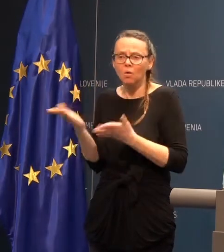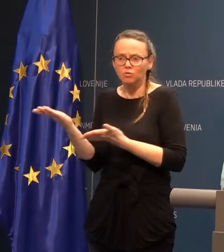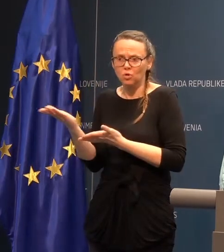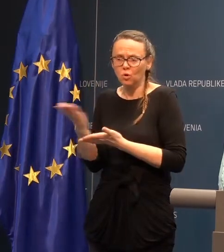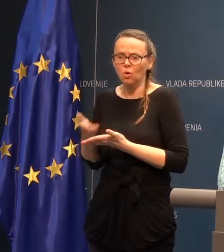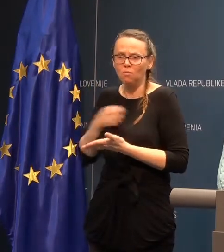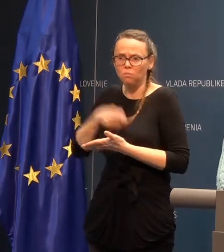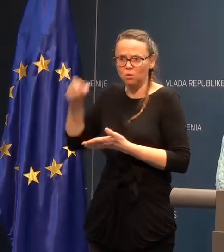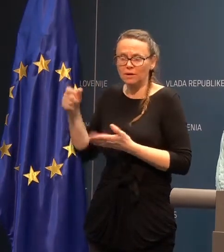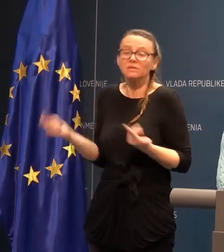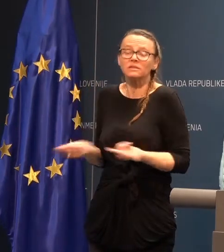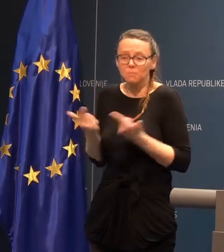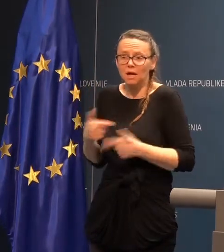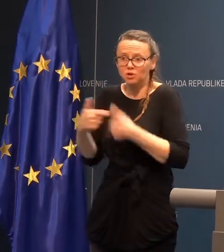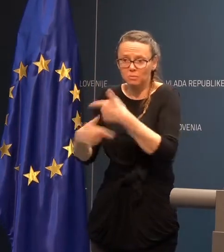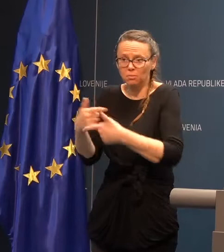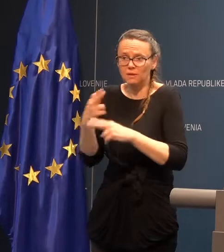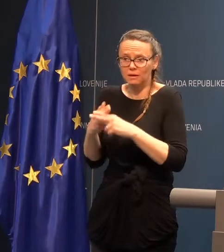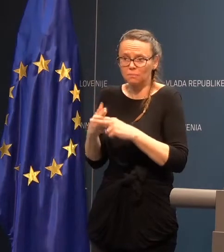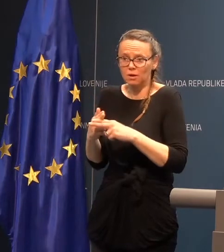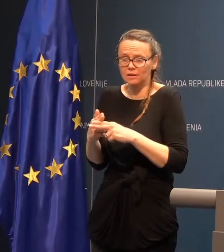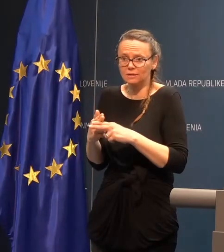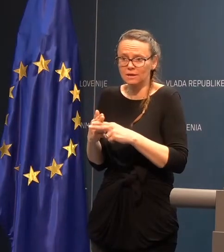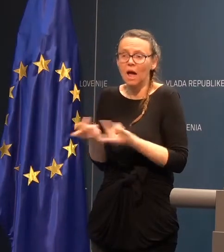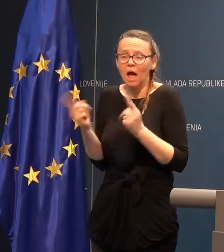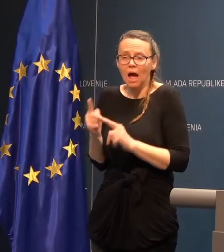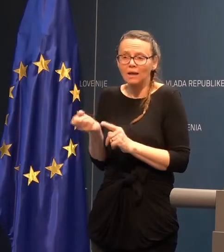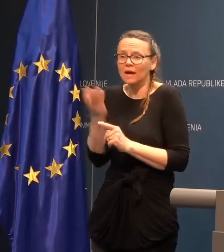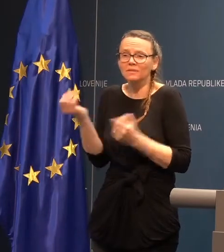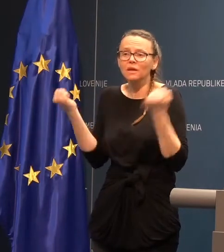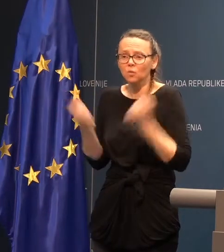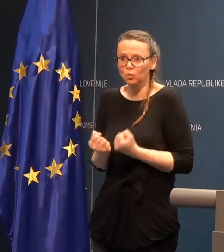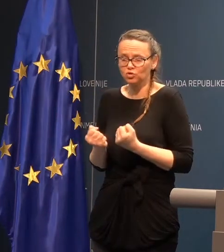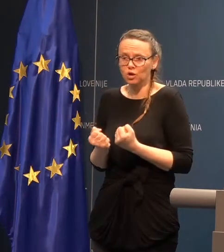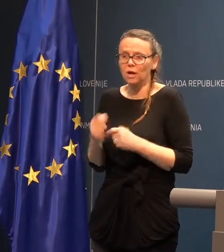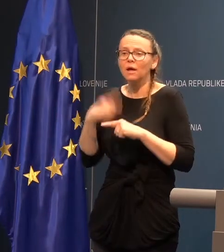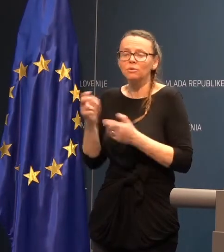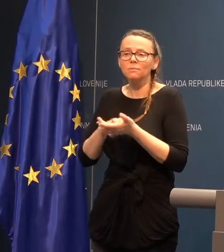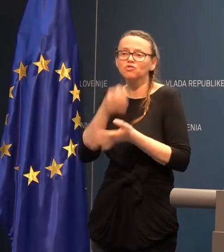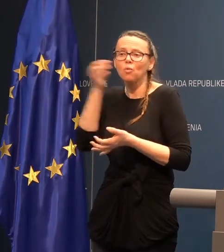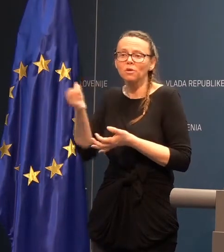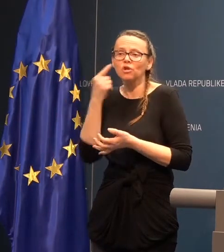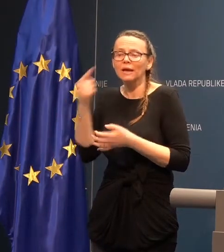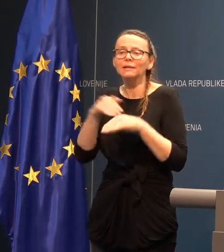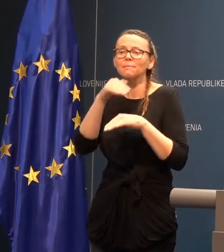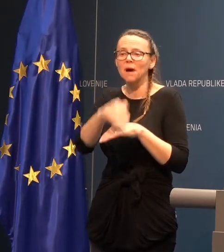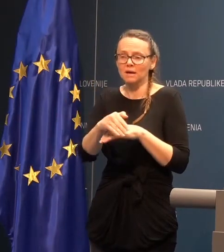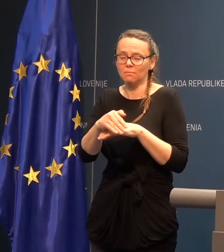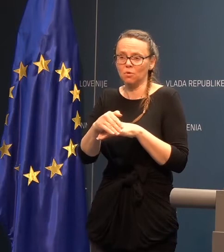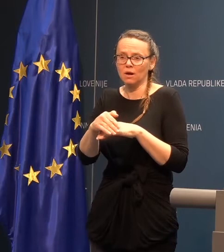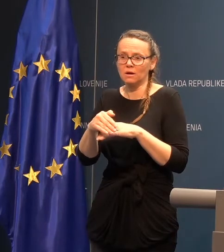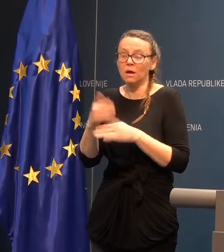večinoma zblažnjimi po tekih bolezni ali kjer je od njih hujše. Potem imam pa še vprašanje glede Maribora. Zdaj,